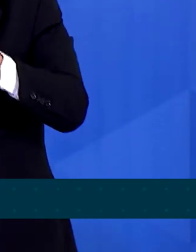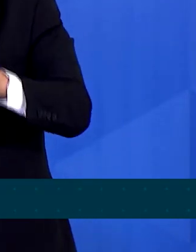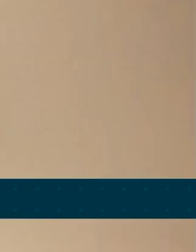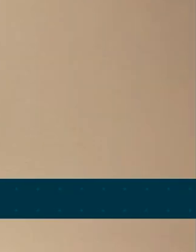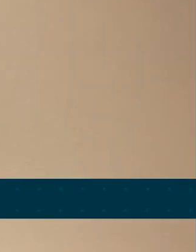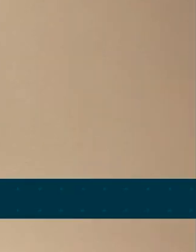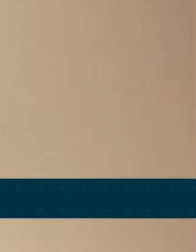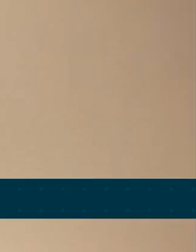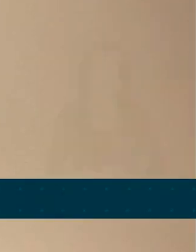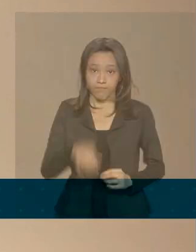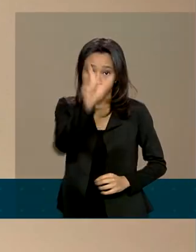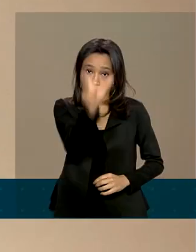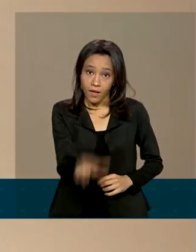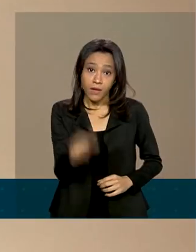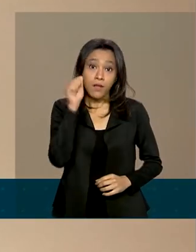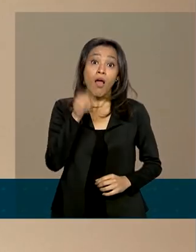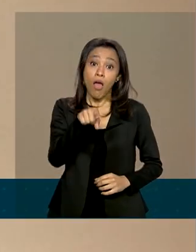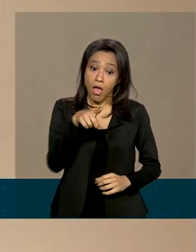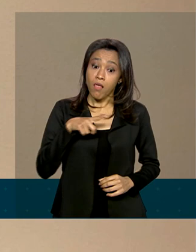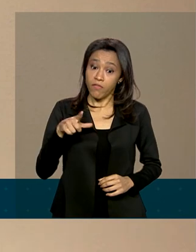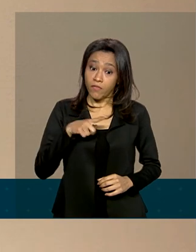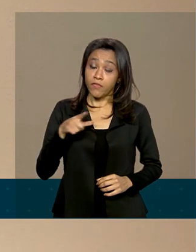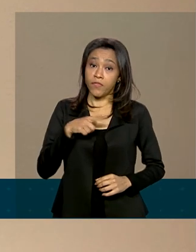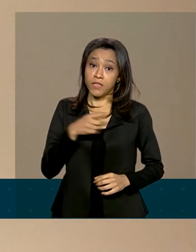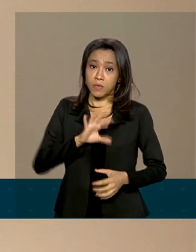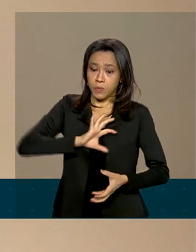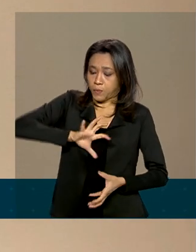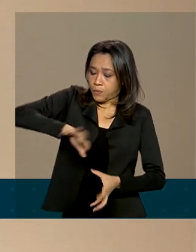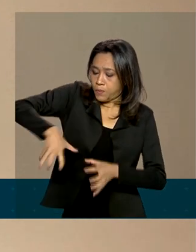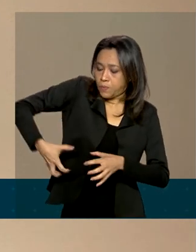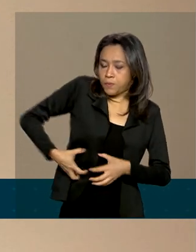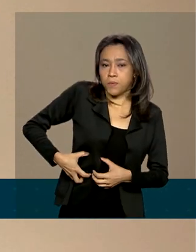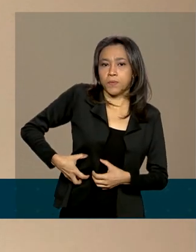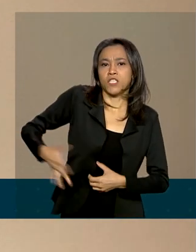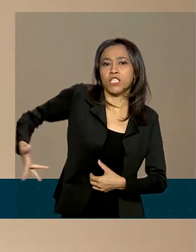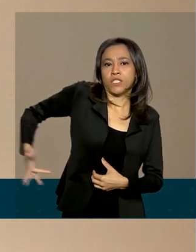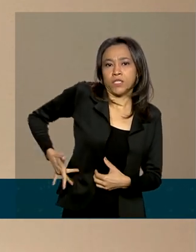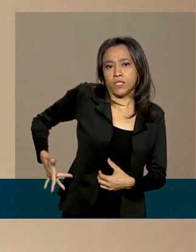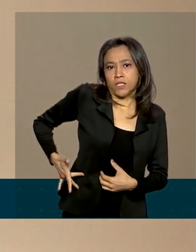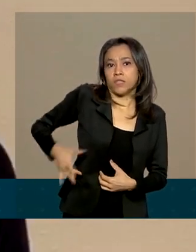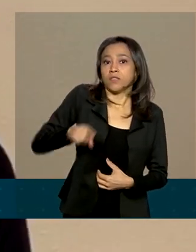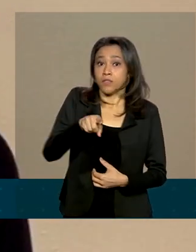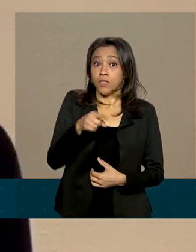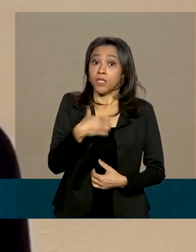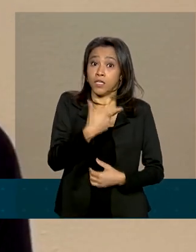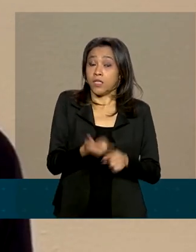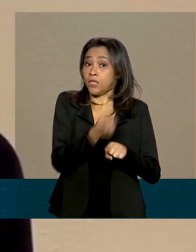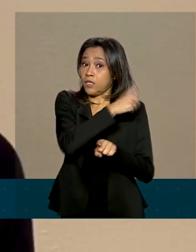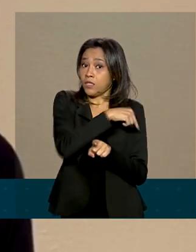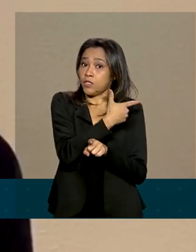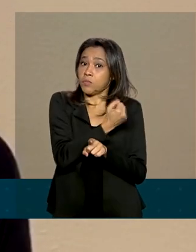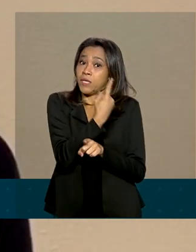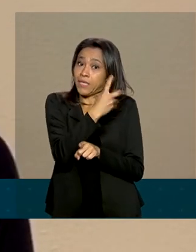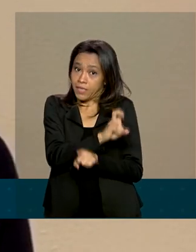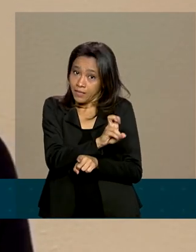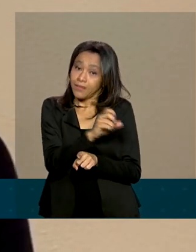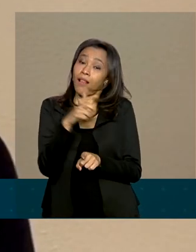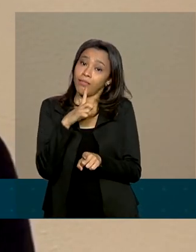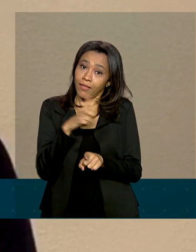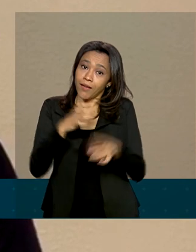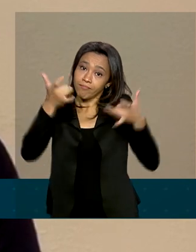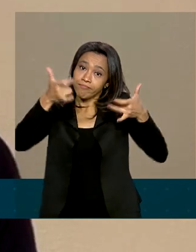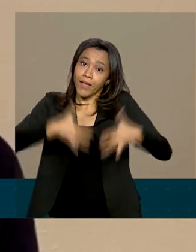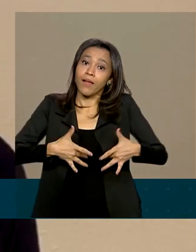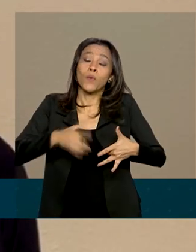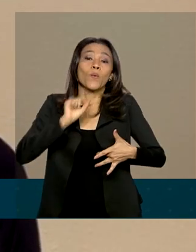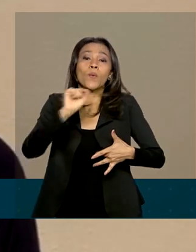quiser. A Débora fez um transplante de rim há dois meses. Em 2015, ela descobriu que é portadora de